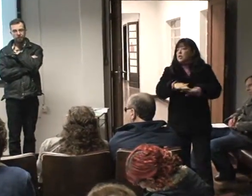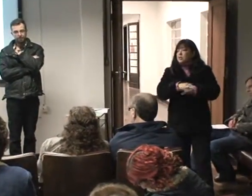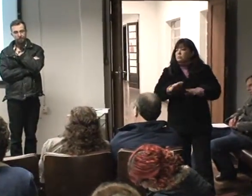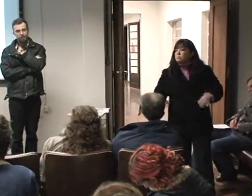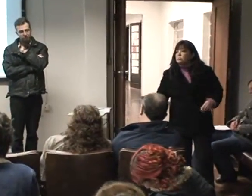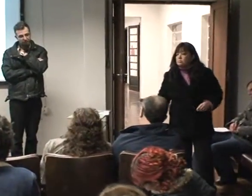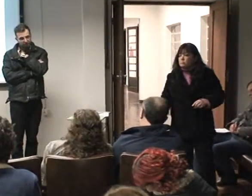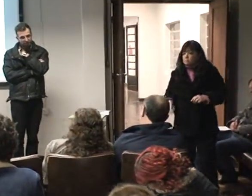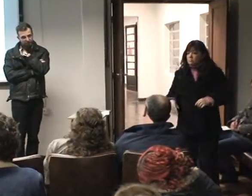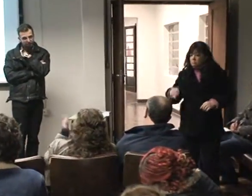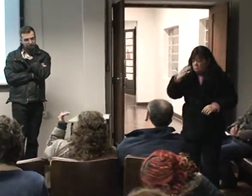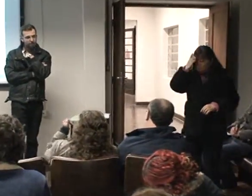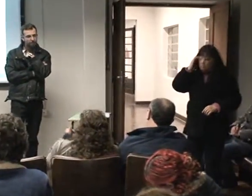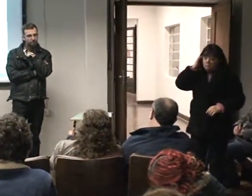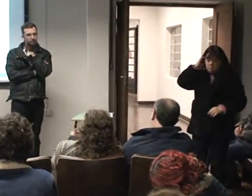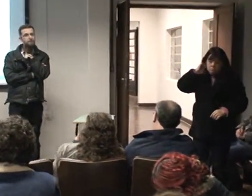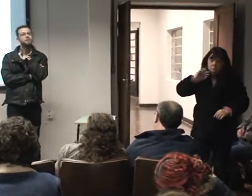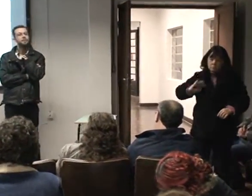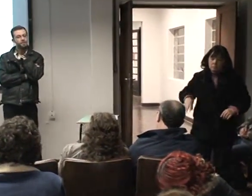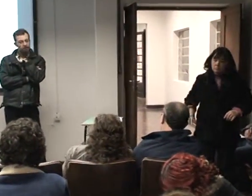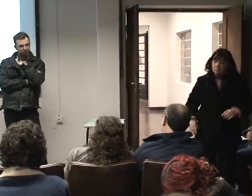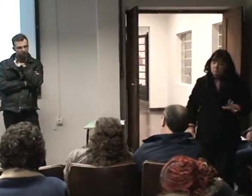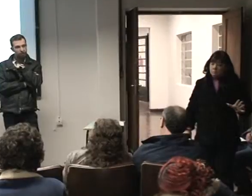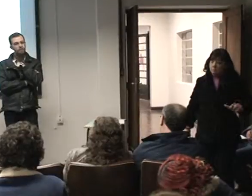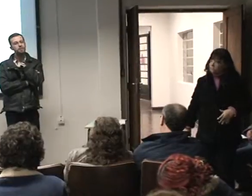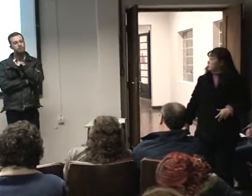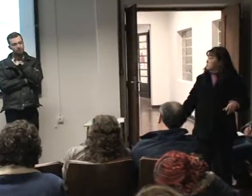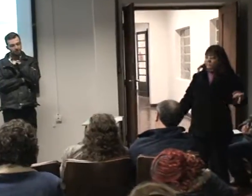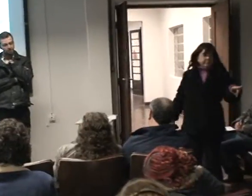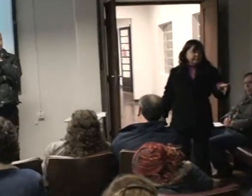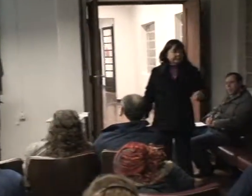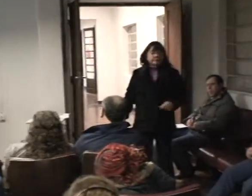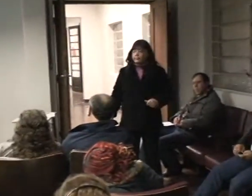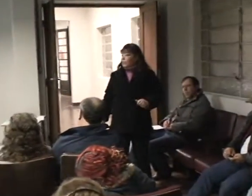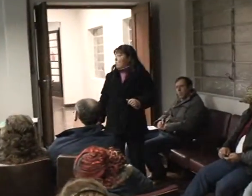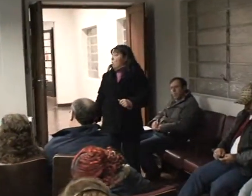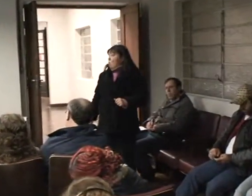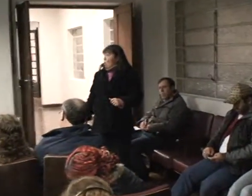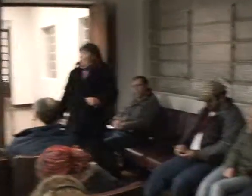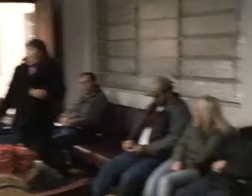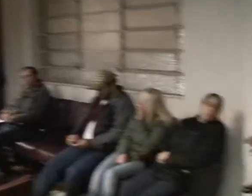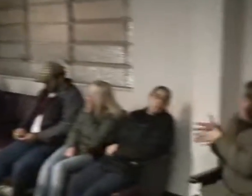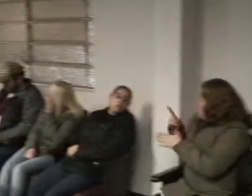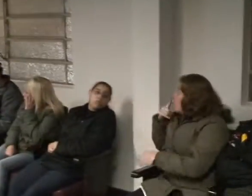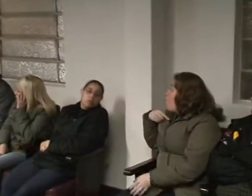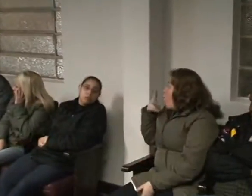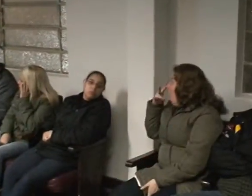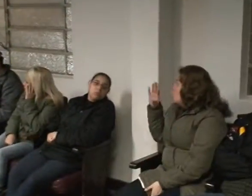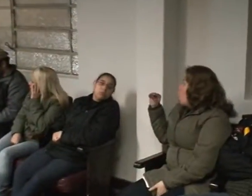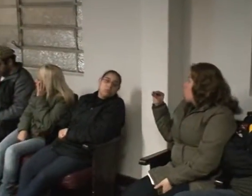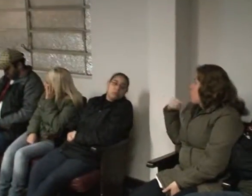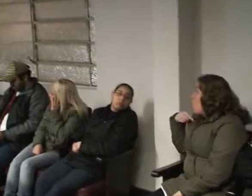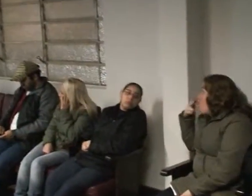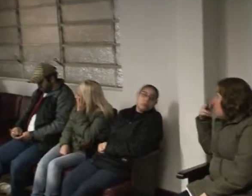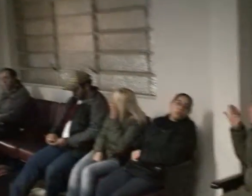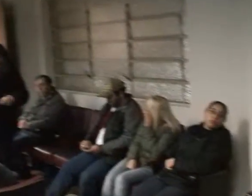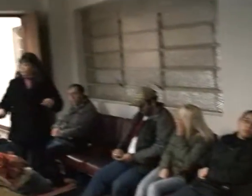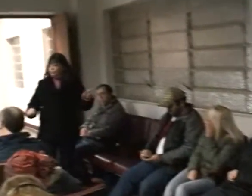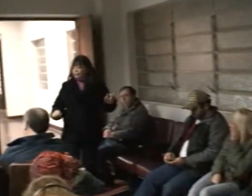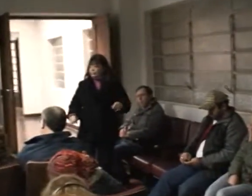É, e cobrar uma participação da base. Isso trazer aqui para a base que está aqui. Porque essa base que vai na luta, que participa, que corre atrás. A